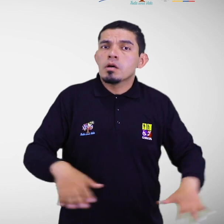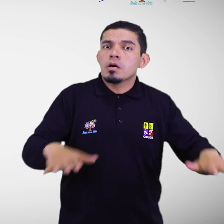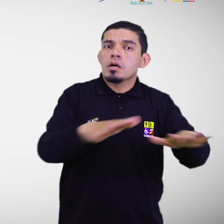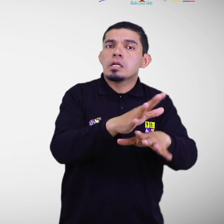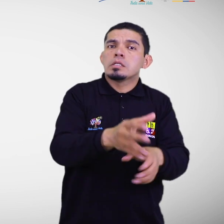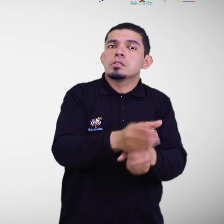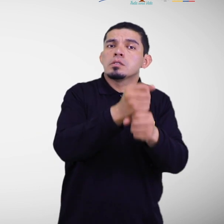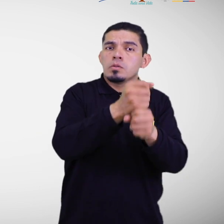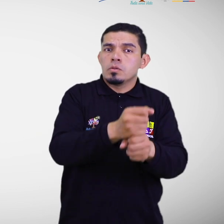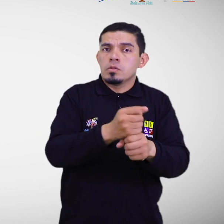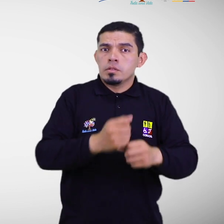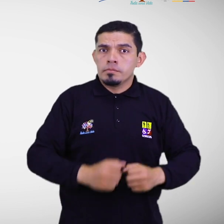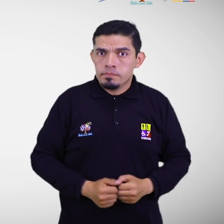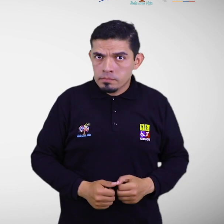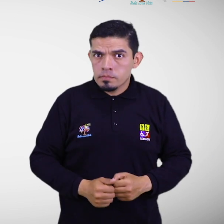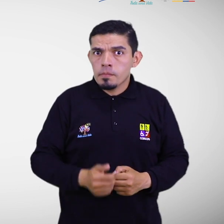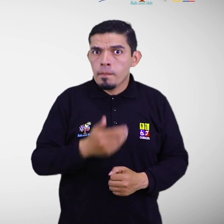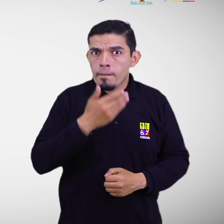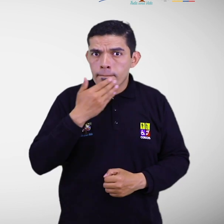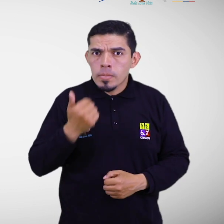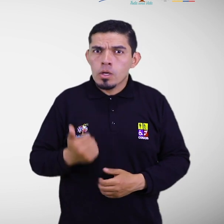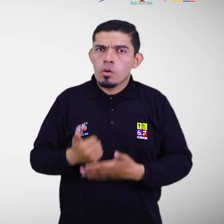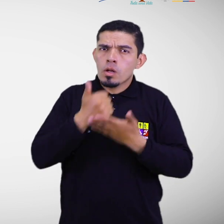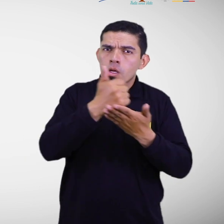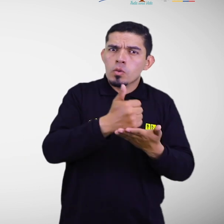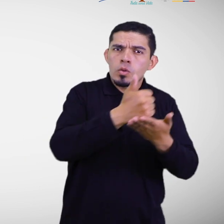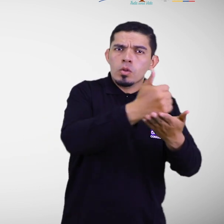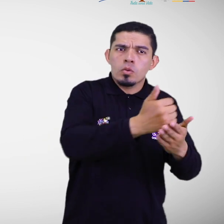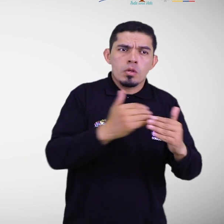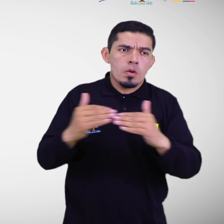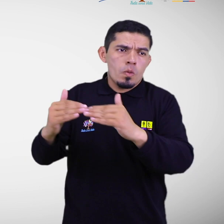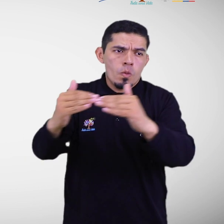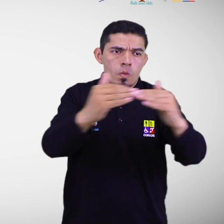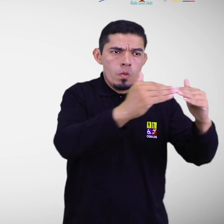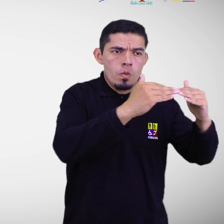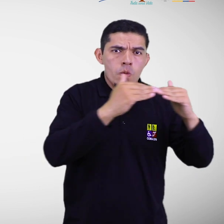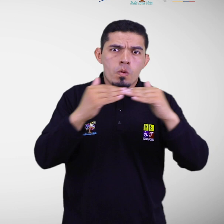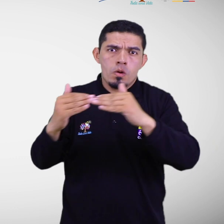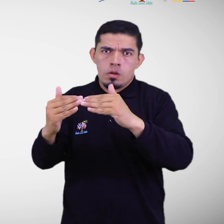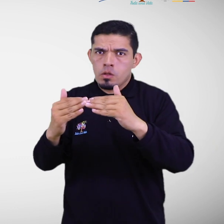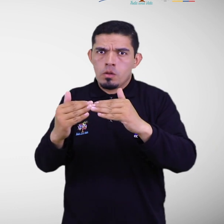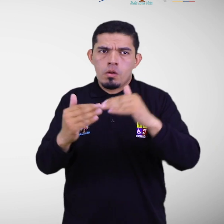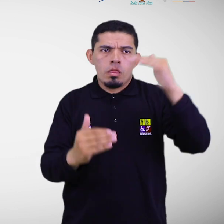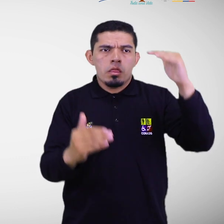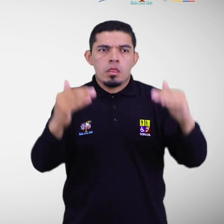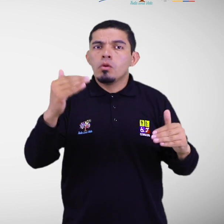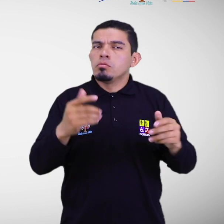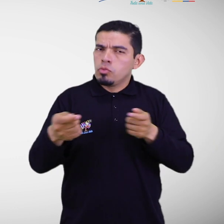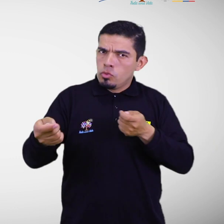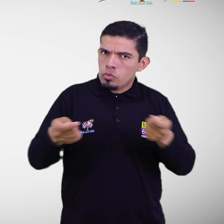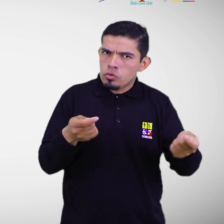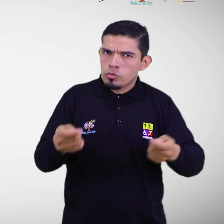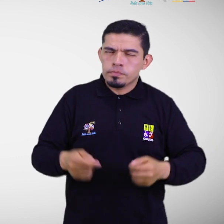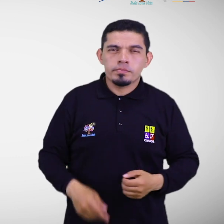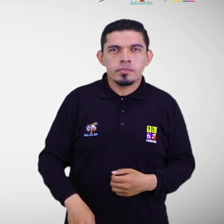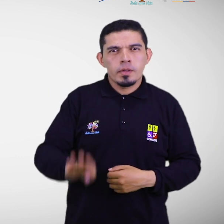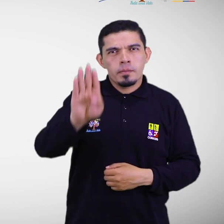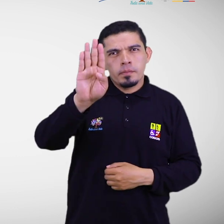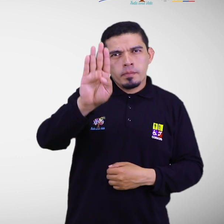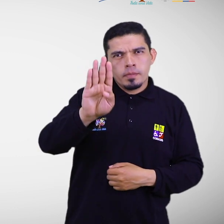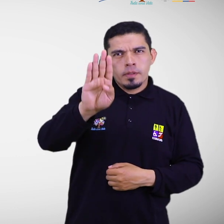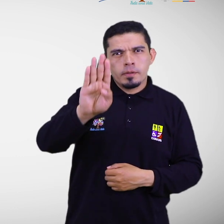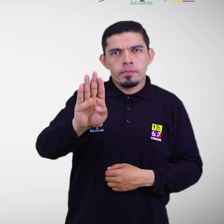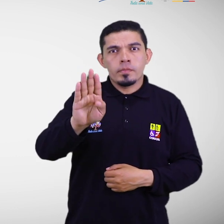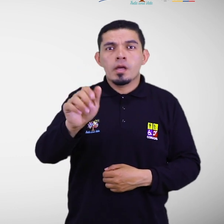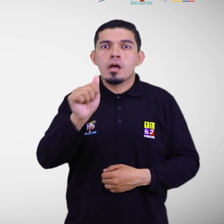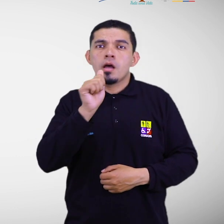fácil acceso, procurando que la ayuda sea proporcional. Equitativa y controlada. B. Grande. Asistencia